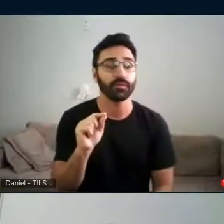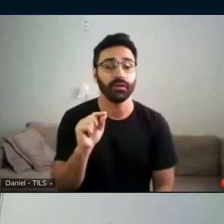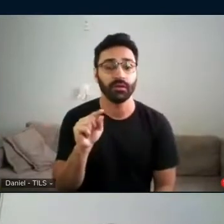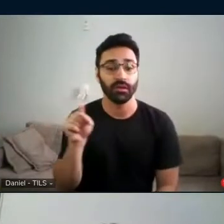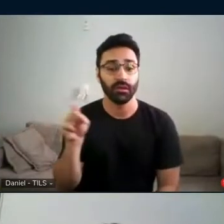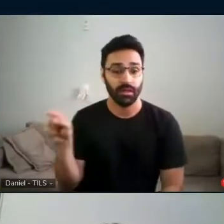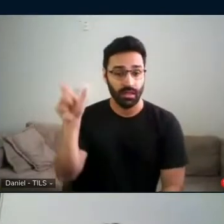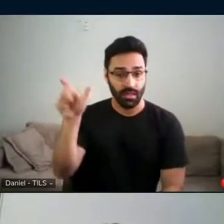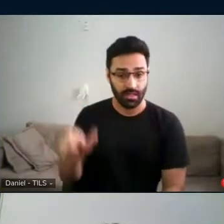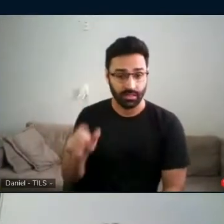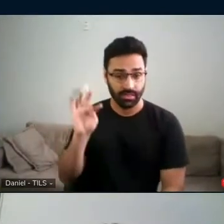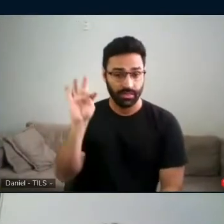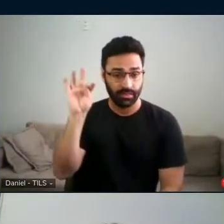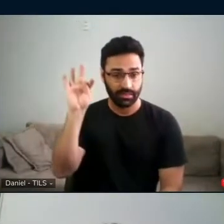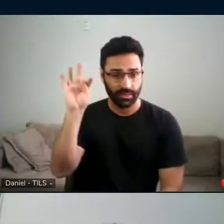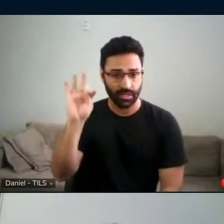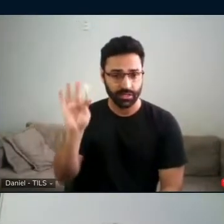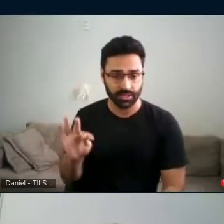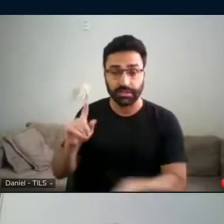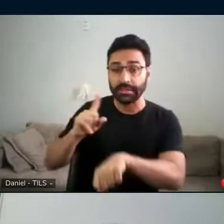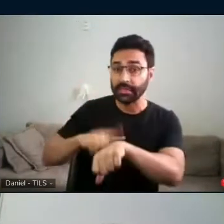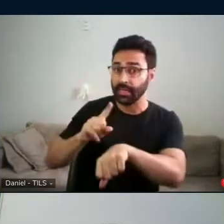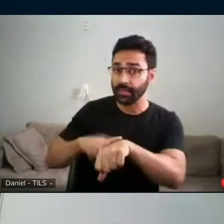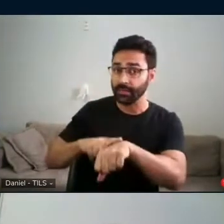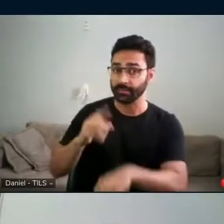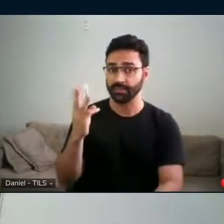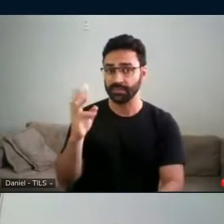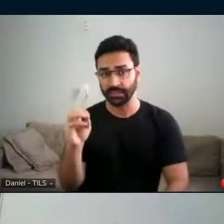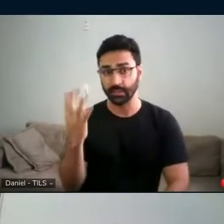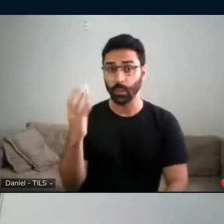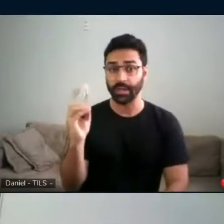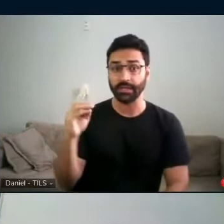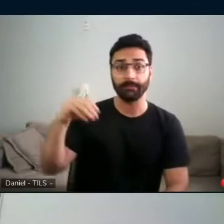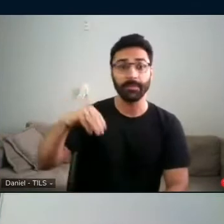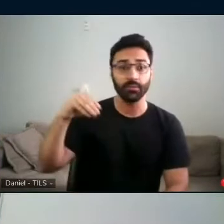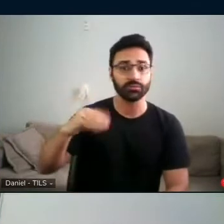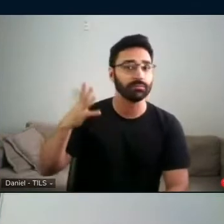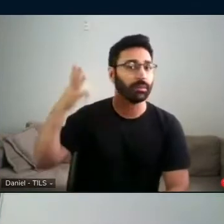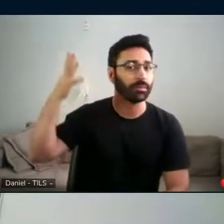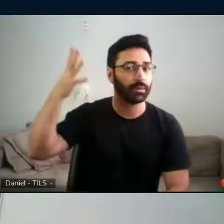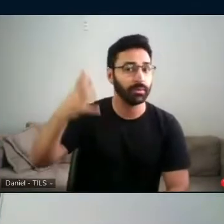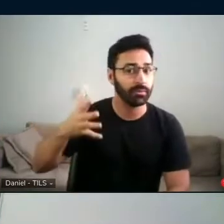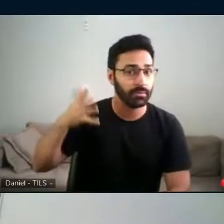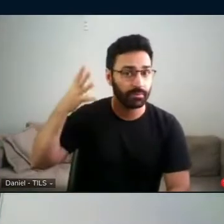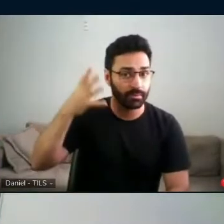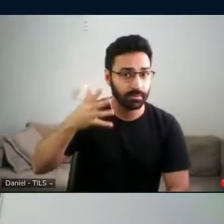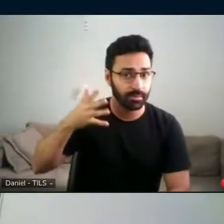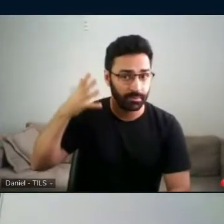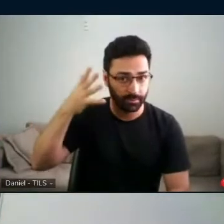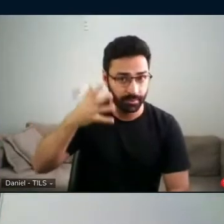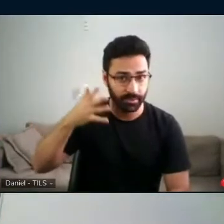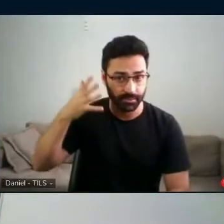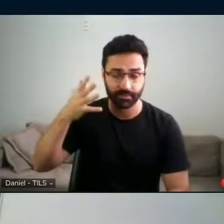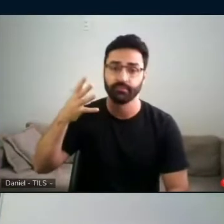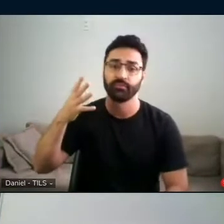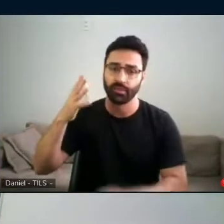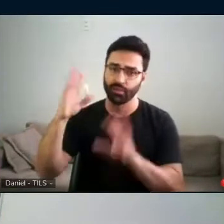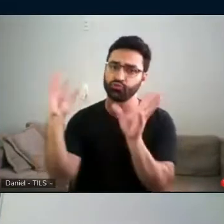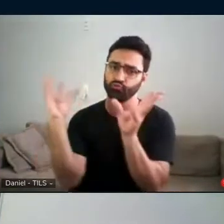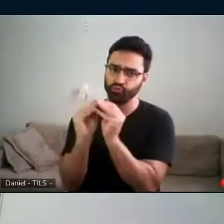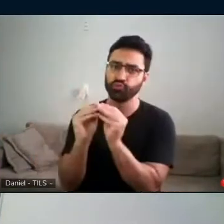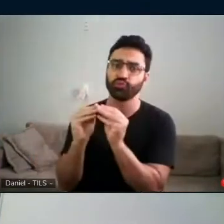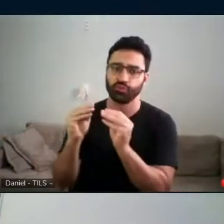tem de 30 a 40 minutos oficiais para a sua fala, para fazer uma síntese do trabalho,